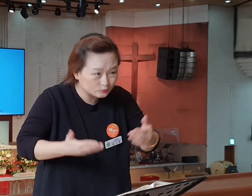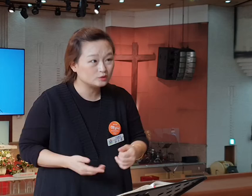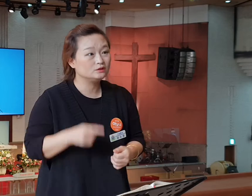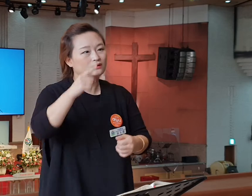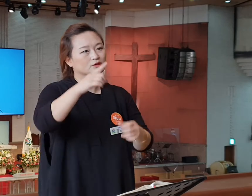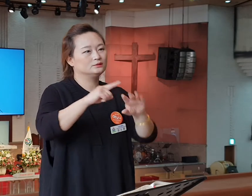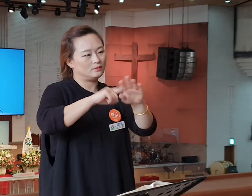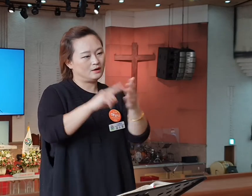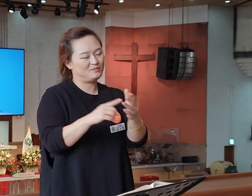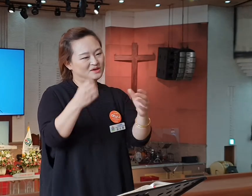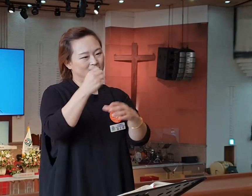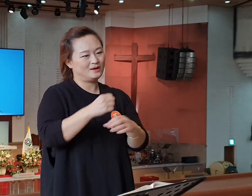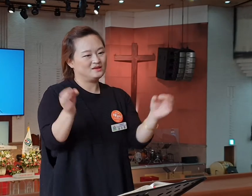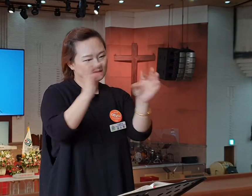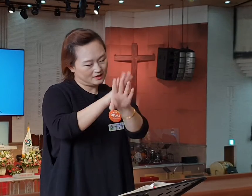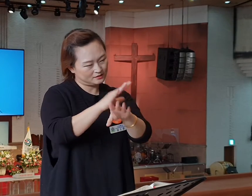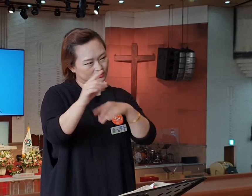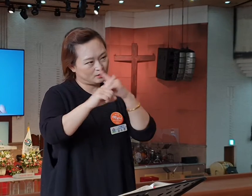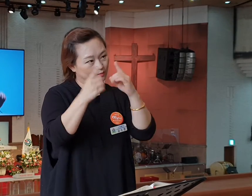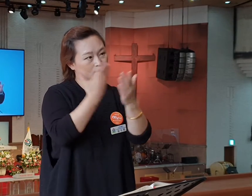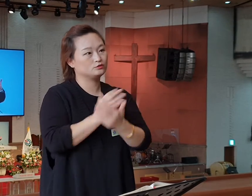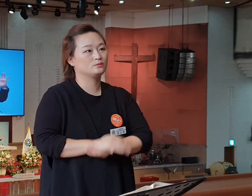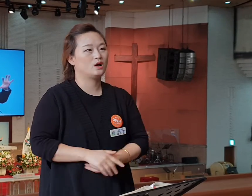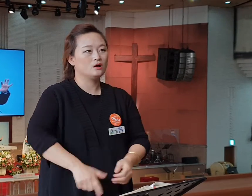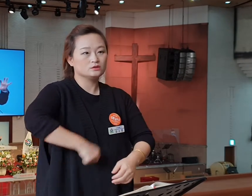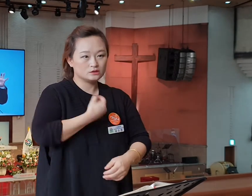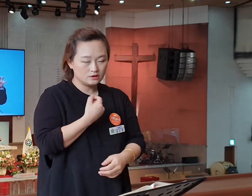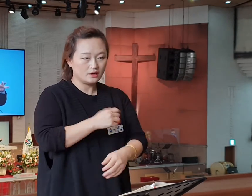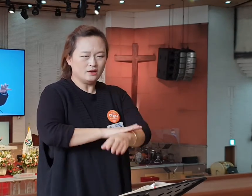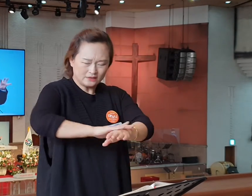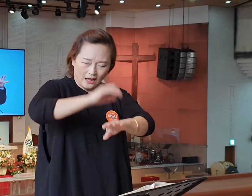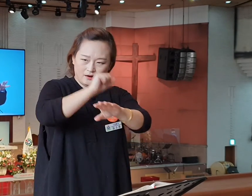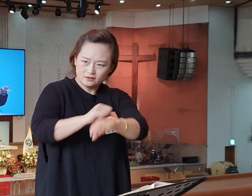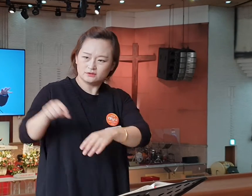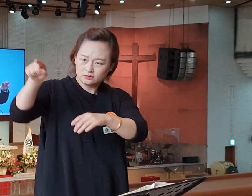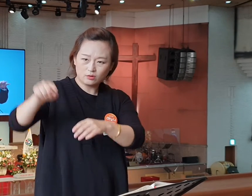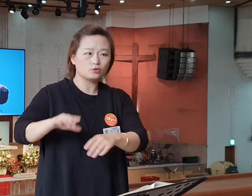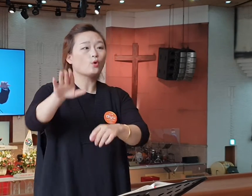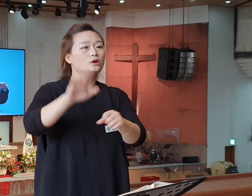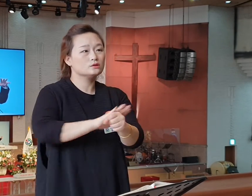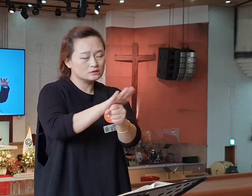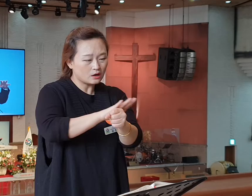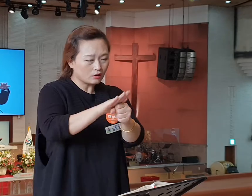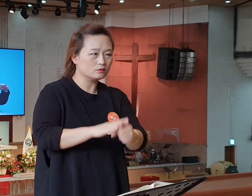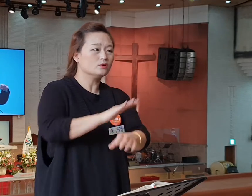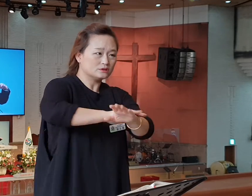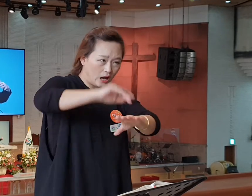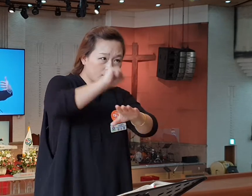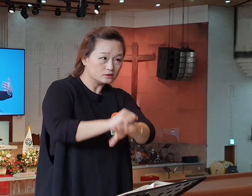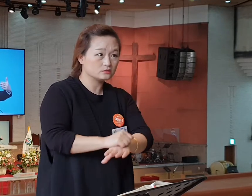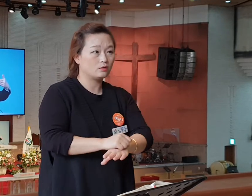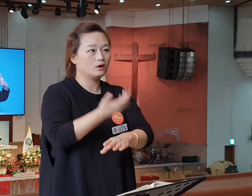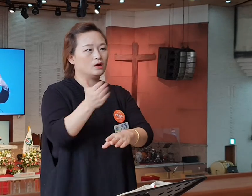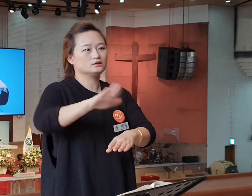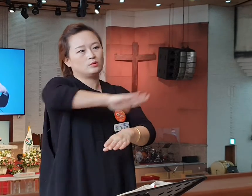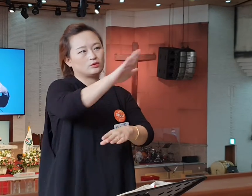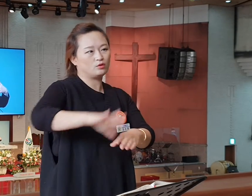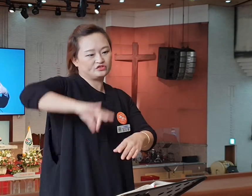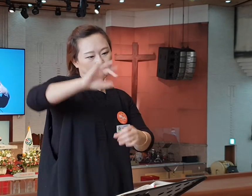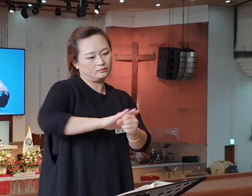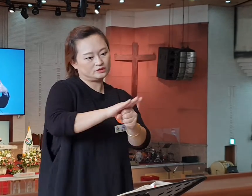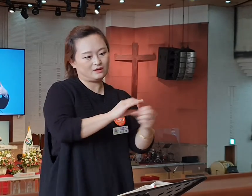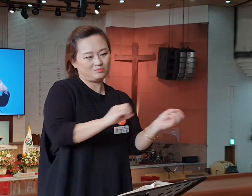겁니다. 진리를 지키는 걸 잘하고 있고 너희들 서로 참아내가 살아가는 걸 잘해요. 그러나 어느 순간에까 너희들은 처음